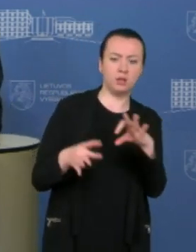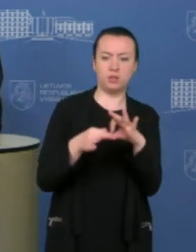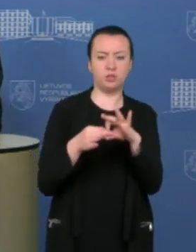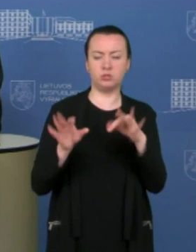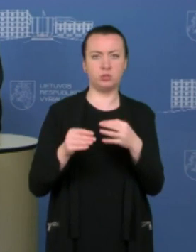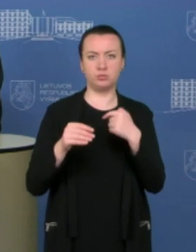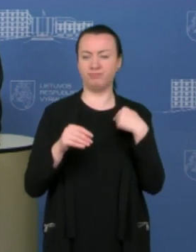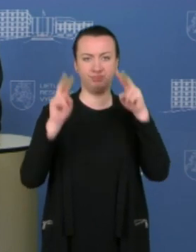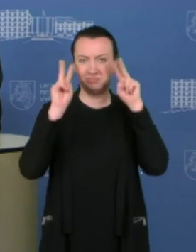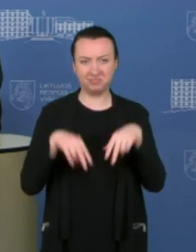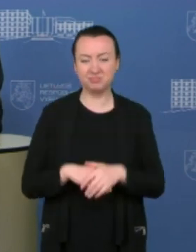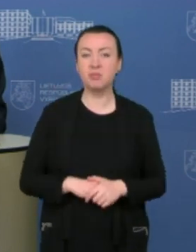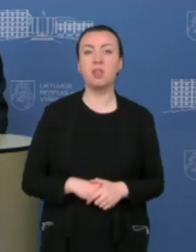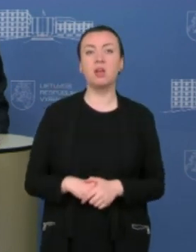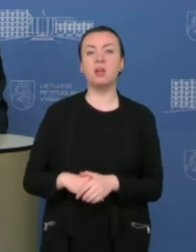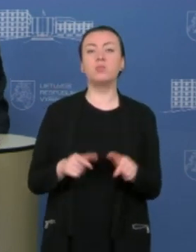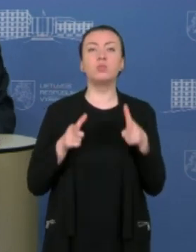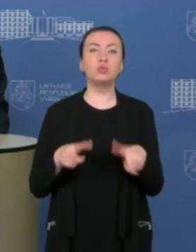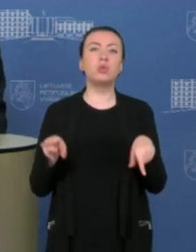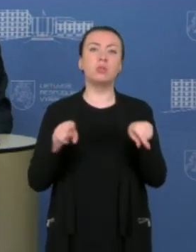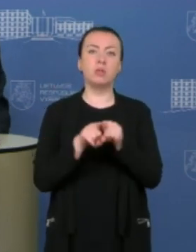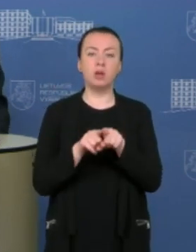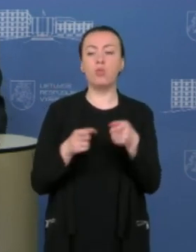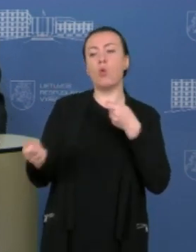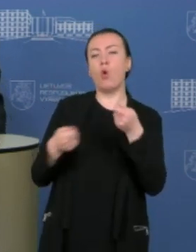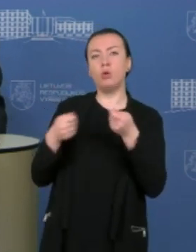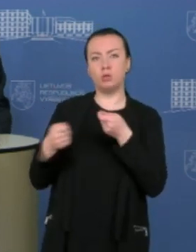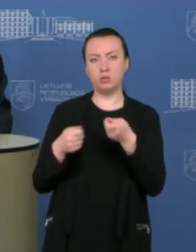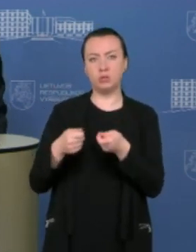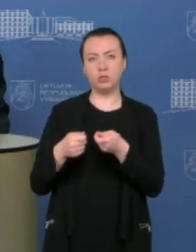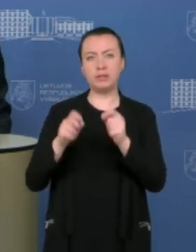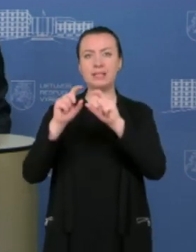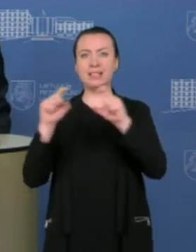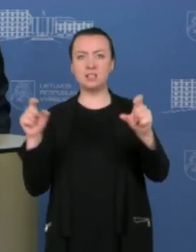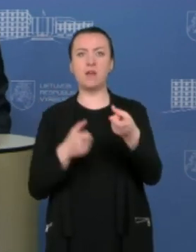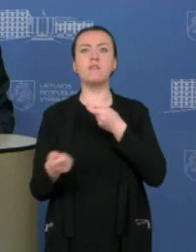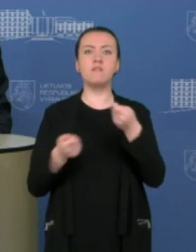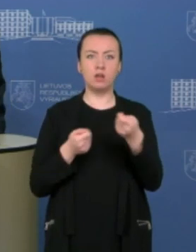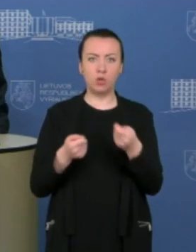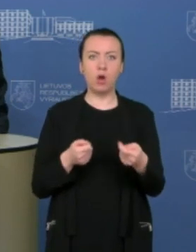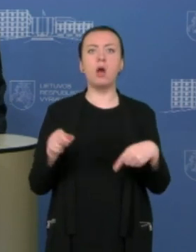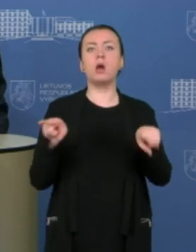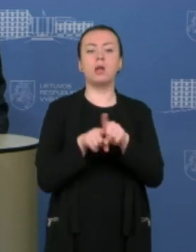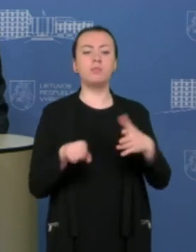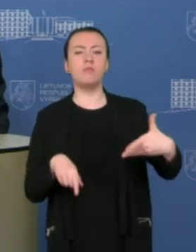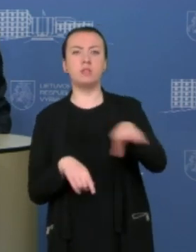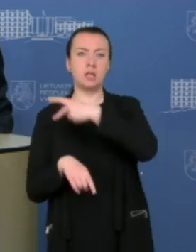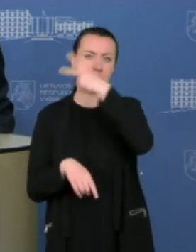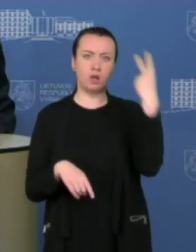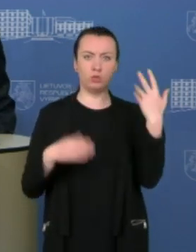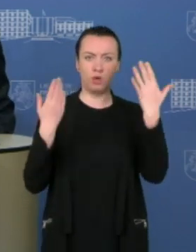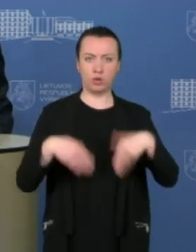bet tikrai kaip koordinuojančios įstaigos vadovas ir kaip visa Lietuva yra